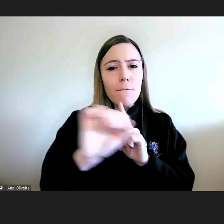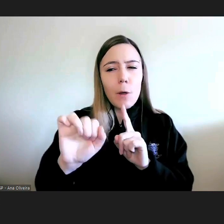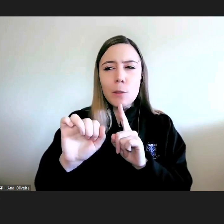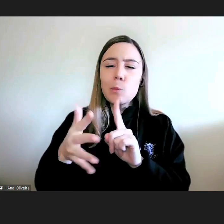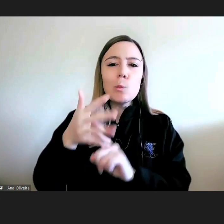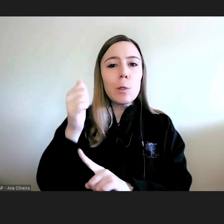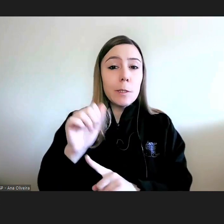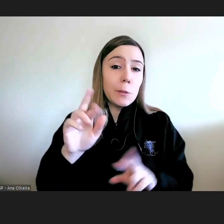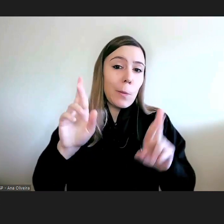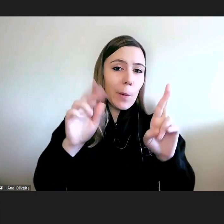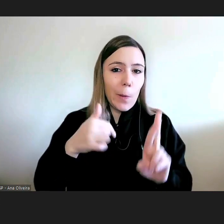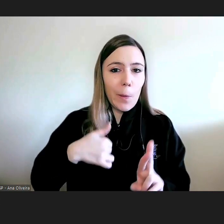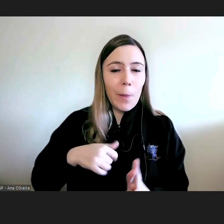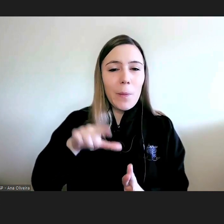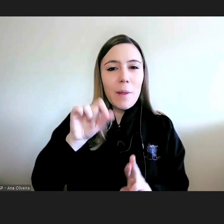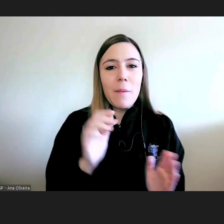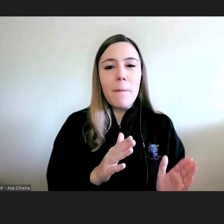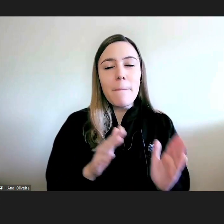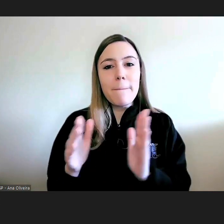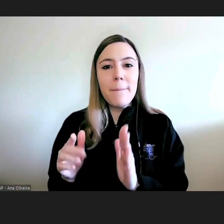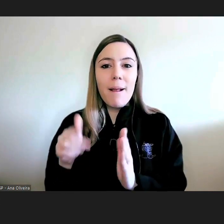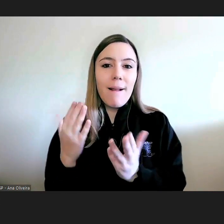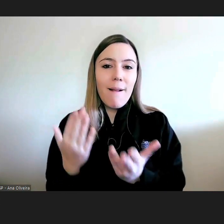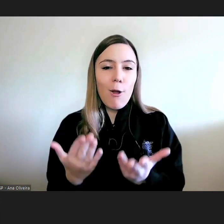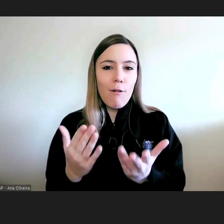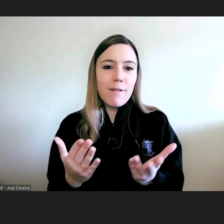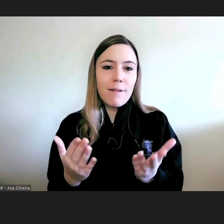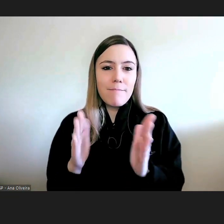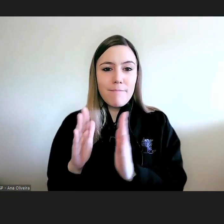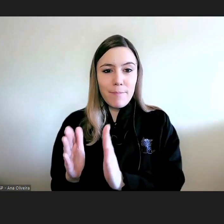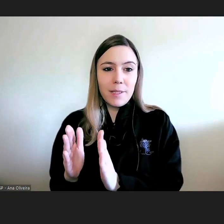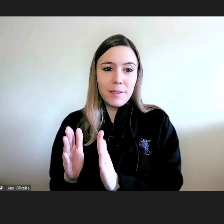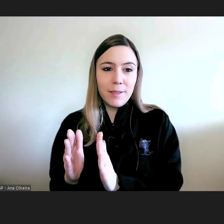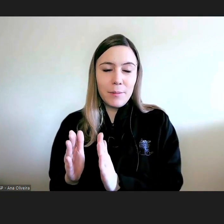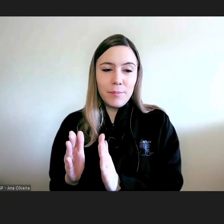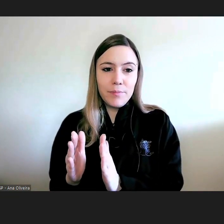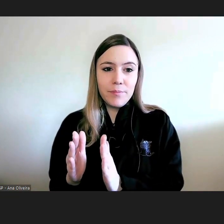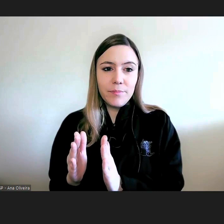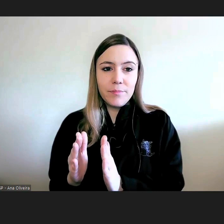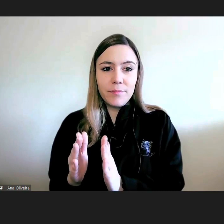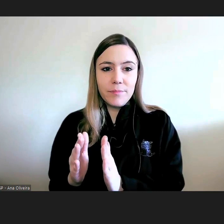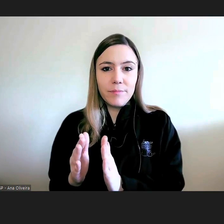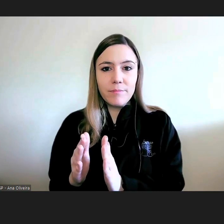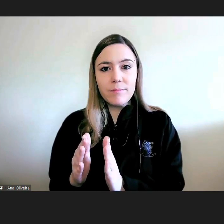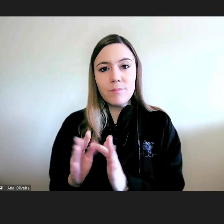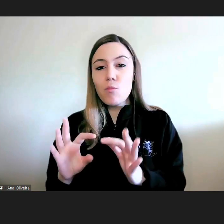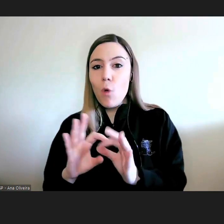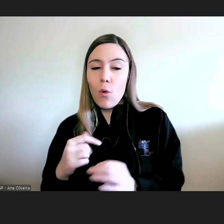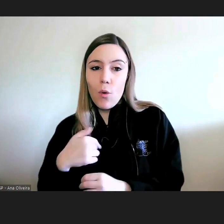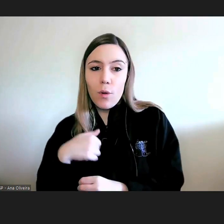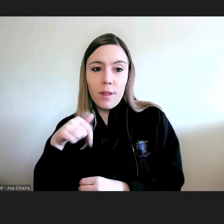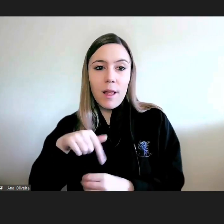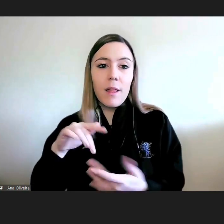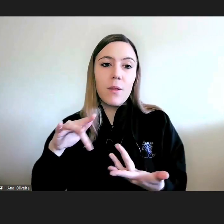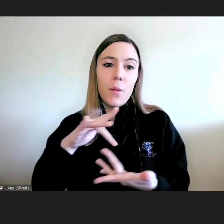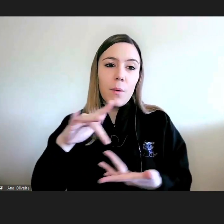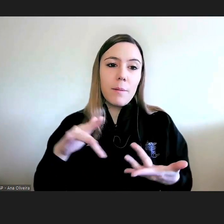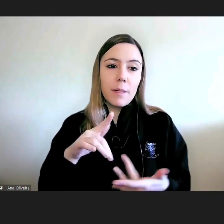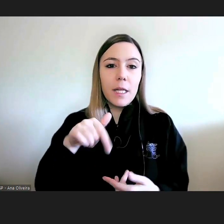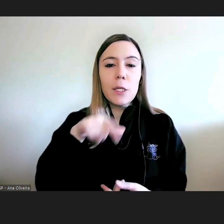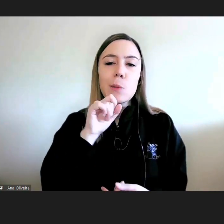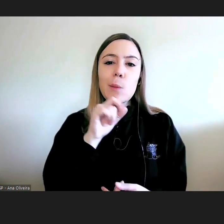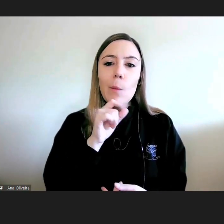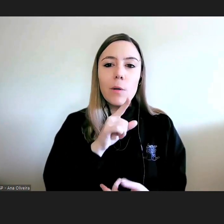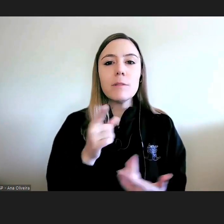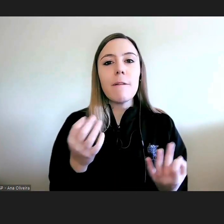agora, quanto à parcela que mais diretamente nos cabe deste webinar, que possam dar por bem